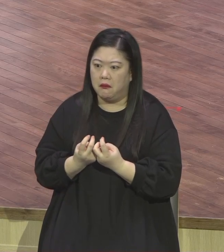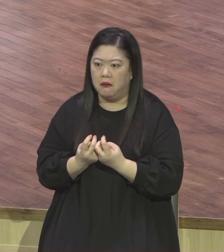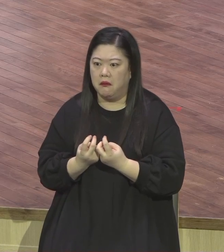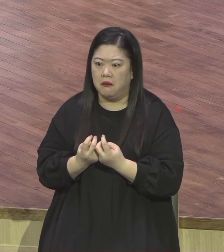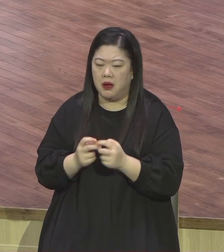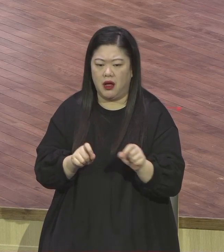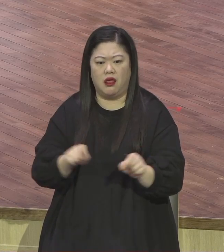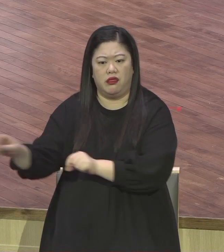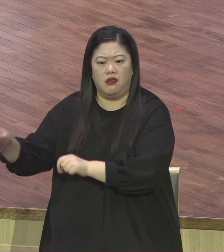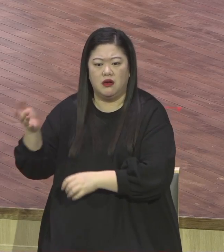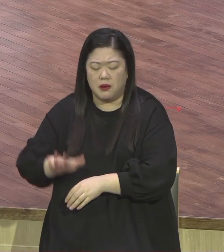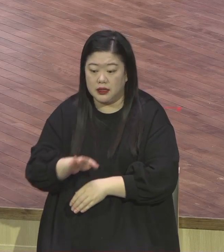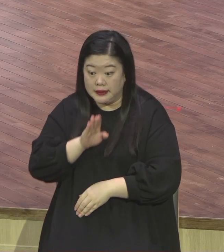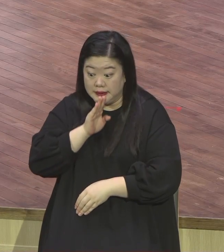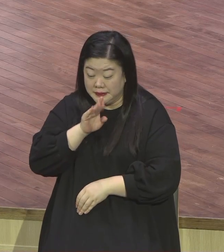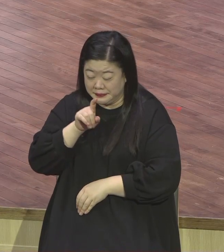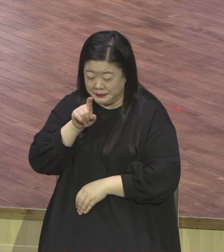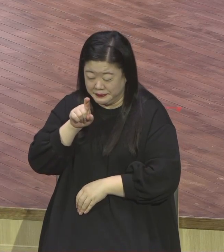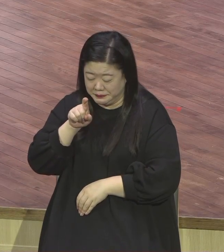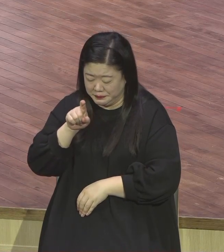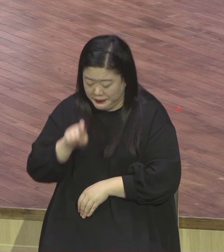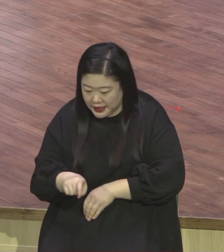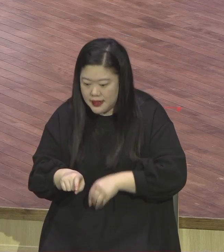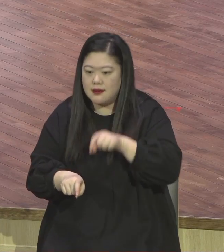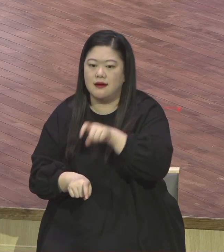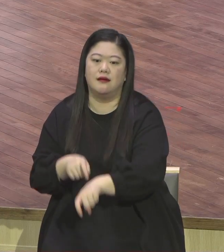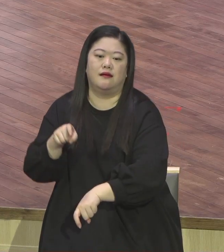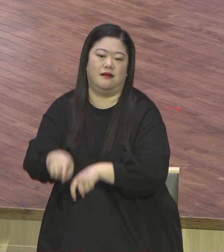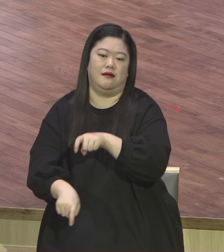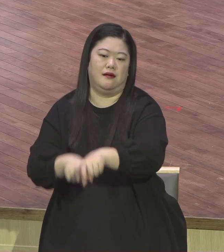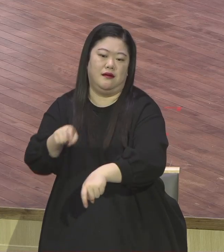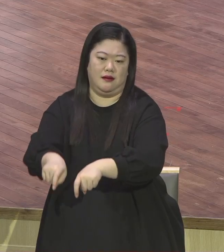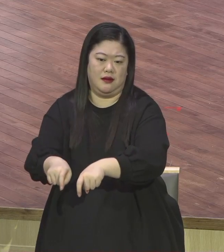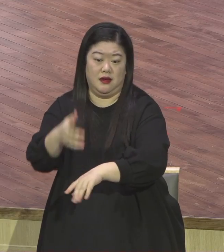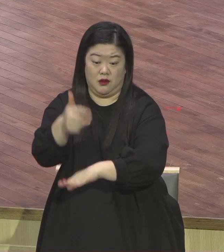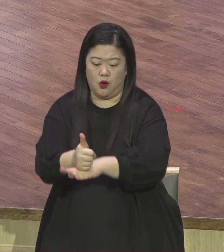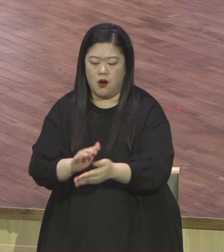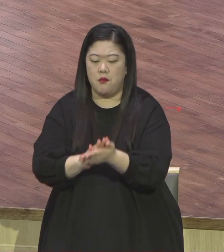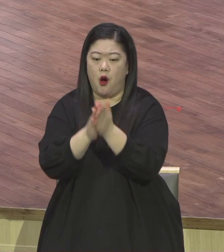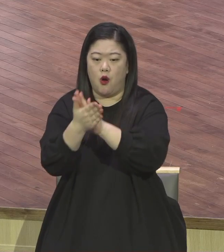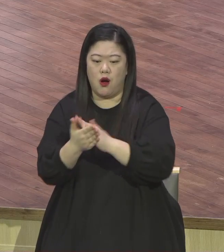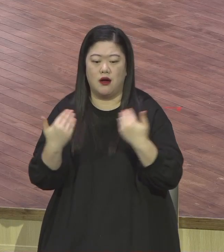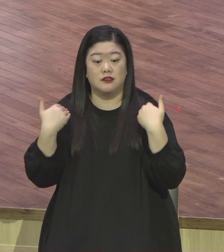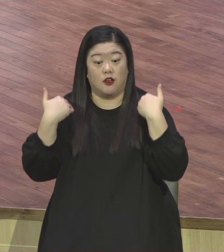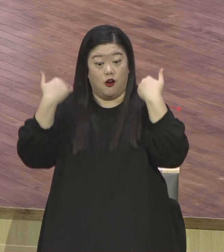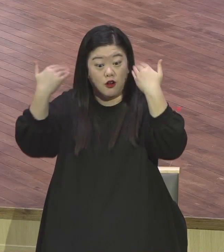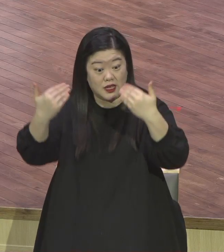2021년도 꼭 이런 변화와 성장을 체험하는 영국의 저성도 되기를 짐으로 축복합니다